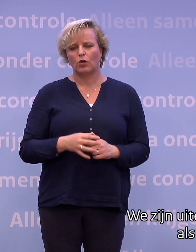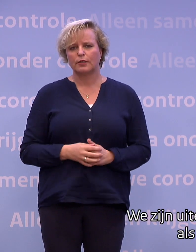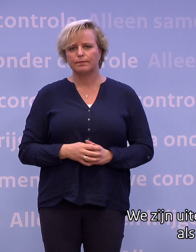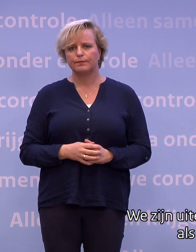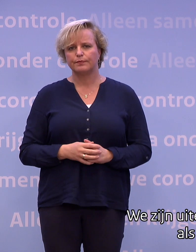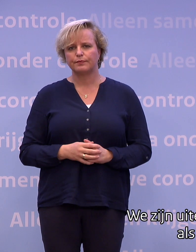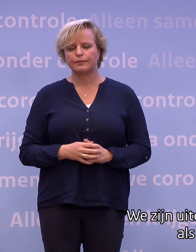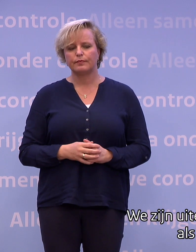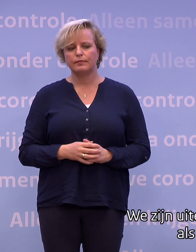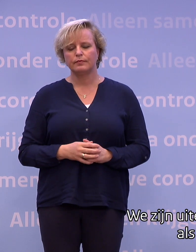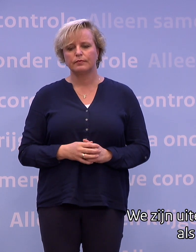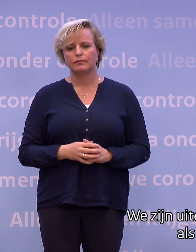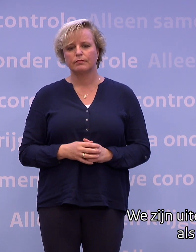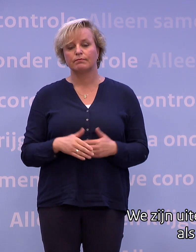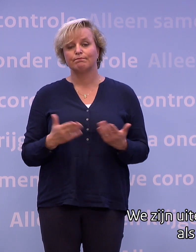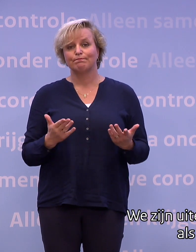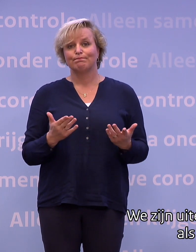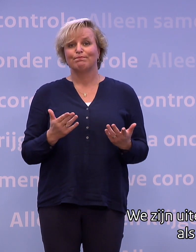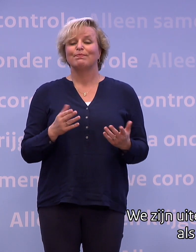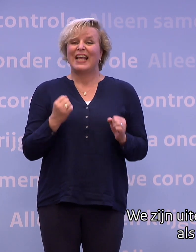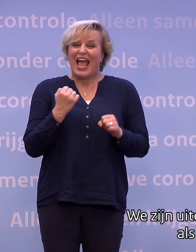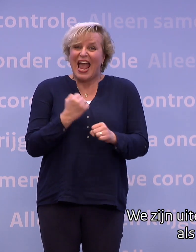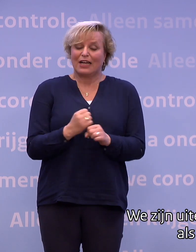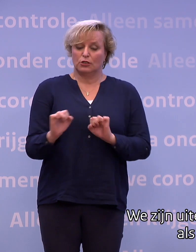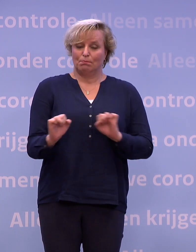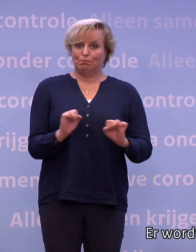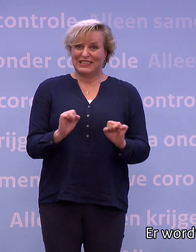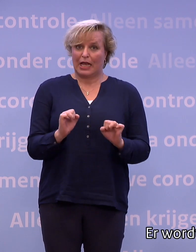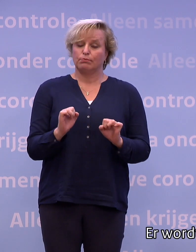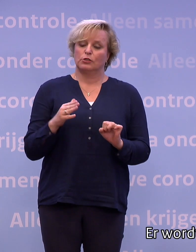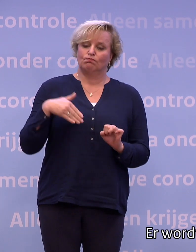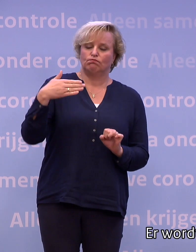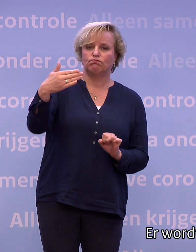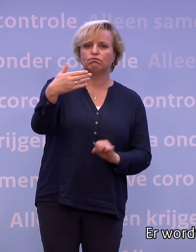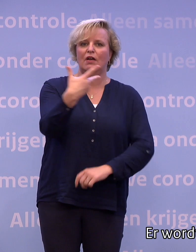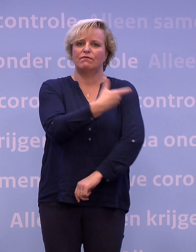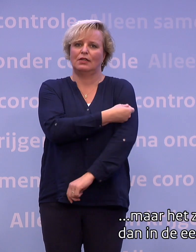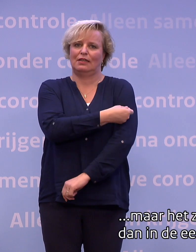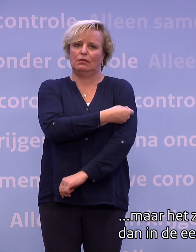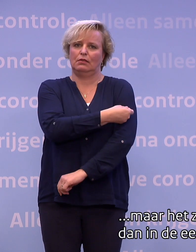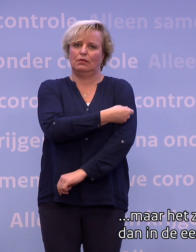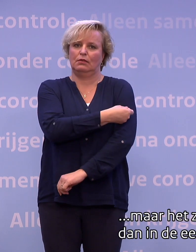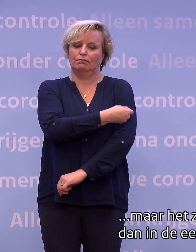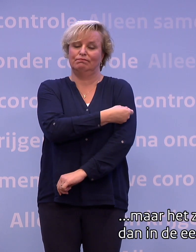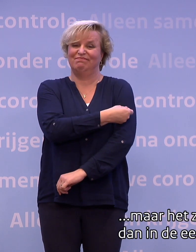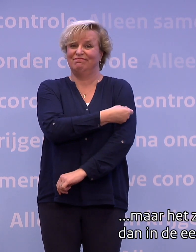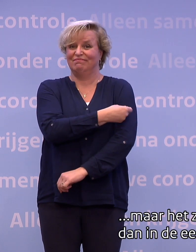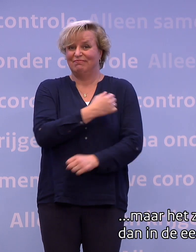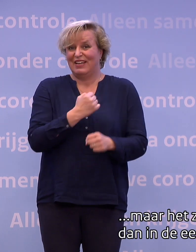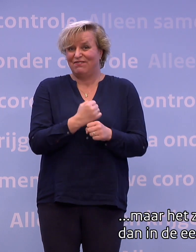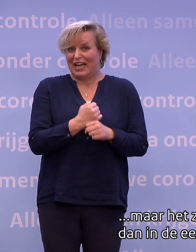We zijn uiteindelijk pas beschermd als er een vaccin is. Daar wordt hard aan gewerkt. Maar het zal er echt niet eerder